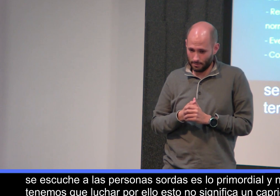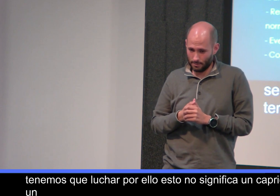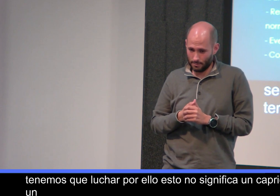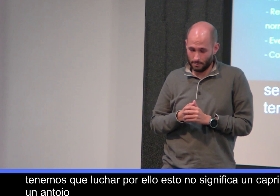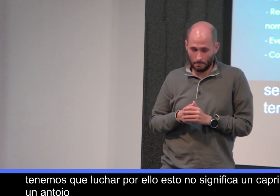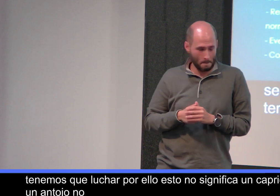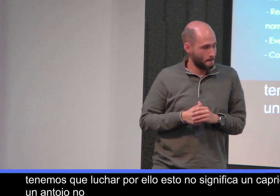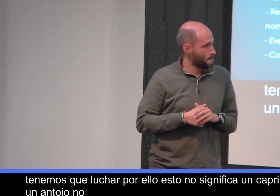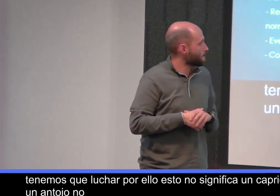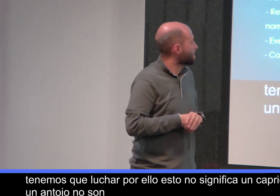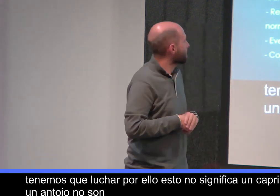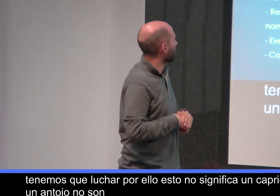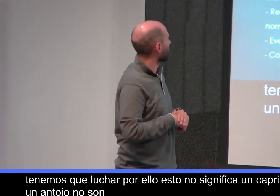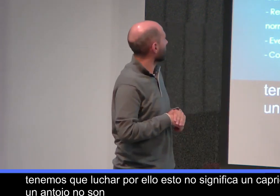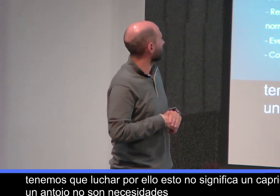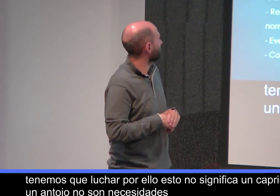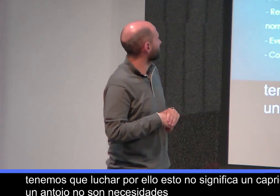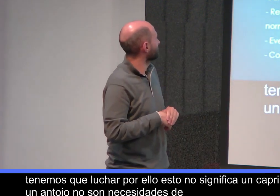son necesidades de las personas sordas.